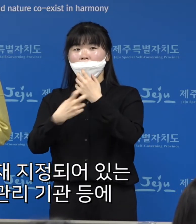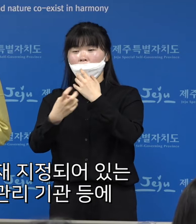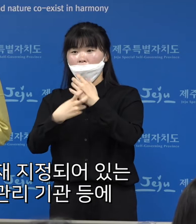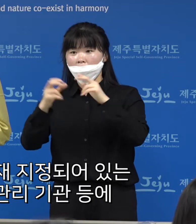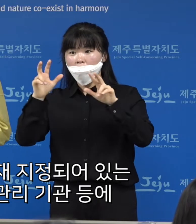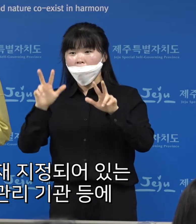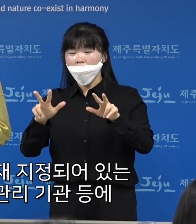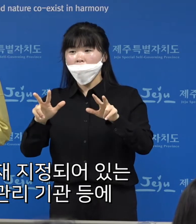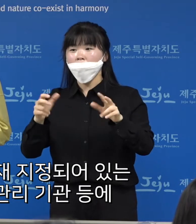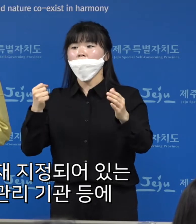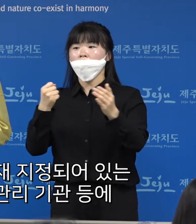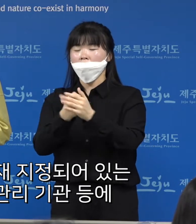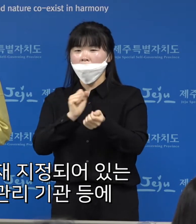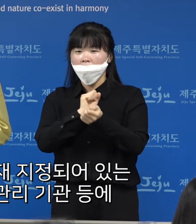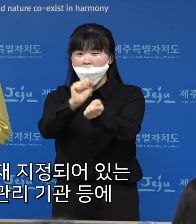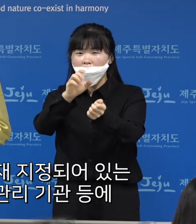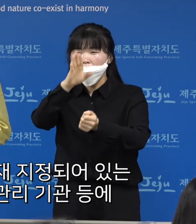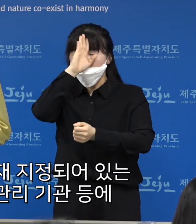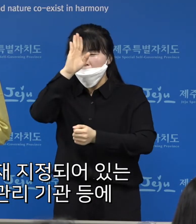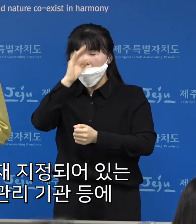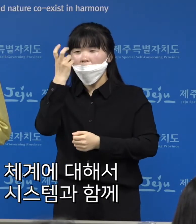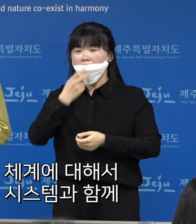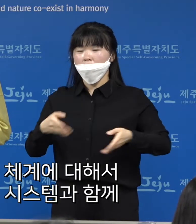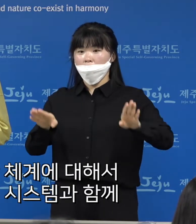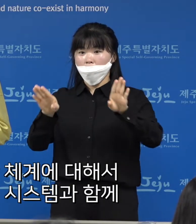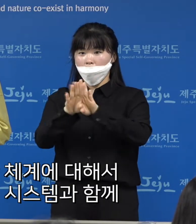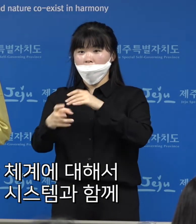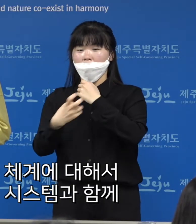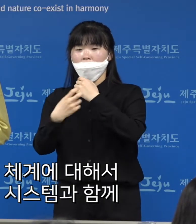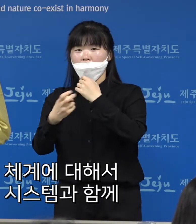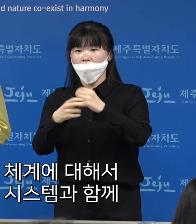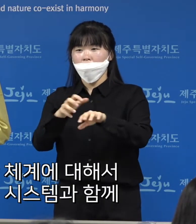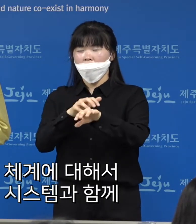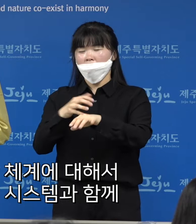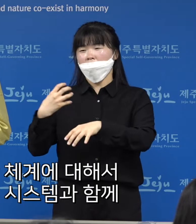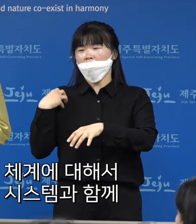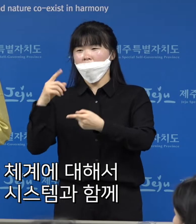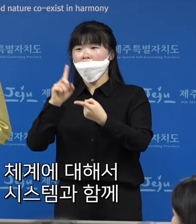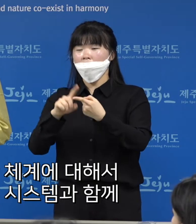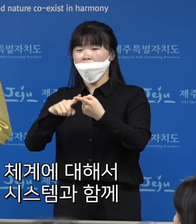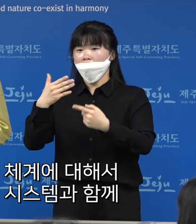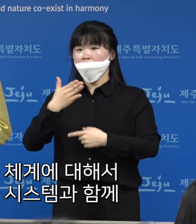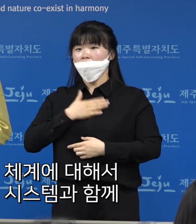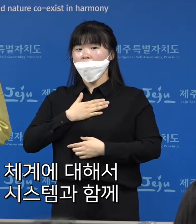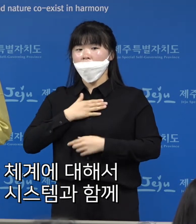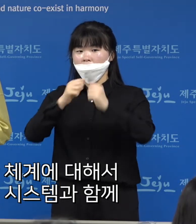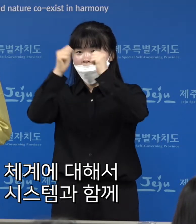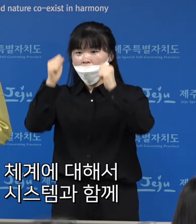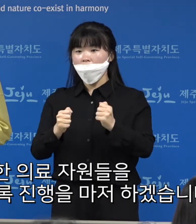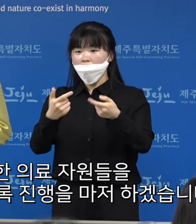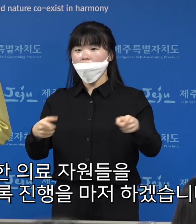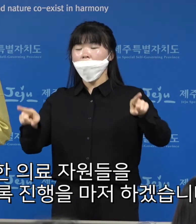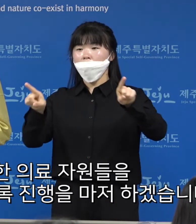현재로 지정되어 있는 감염병 관리기관 등의 의료 역할 체계에 대해서 저희들이 시스템과